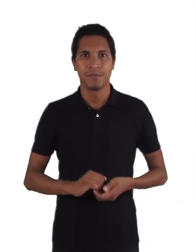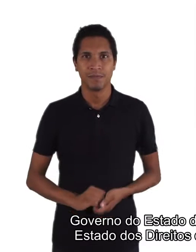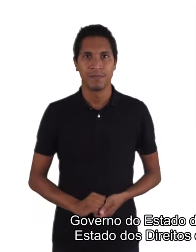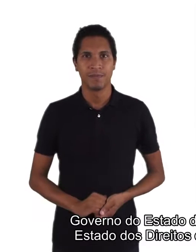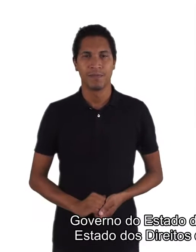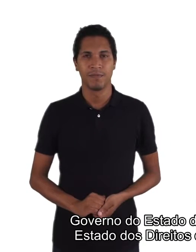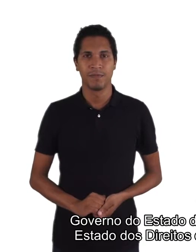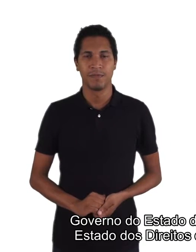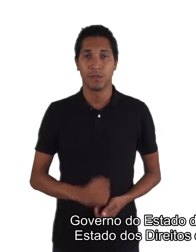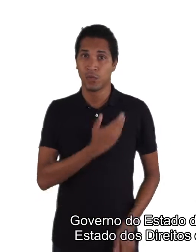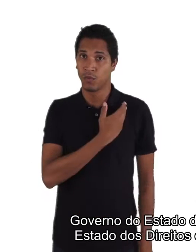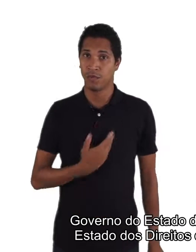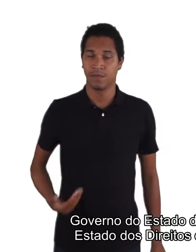Governo do Estado de São Paulo